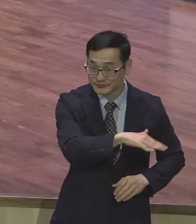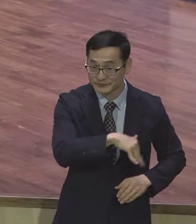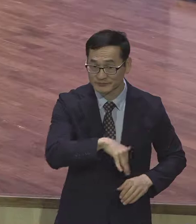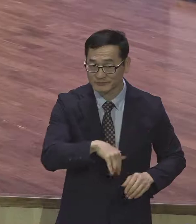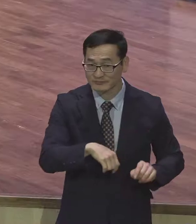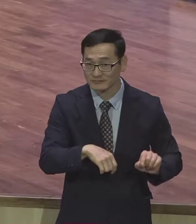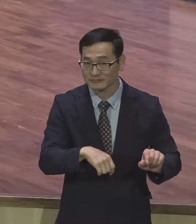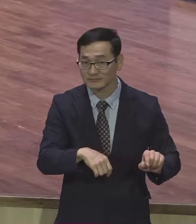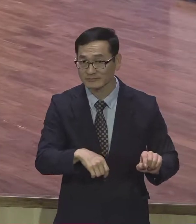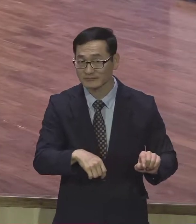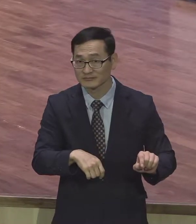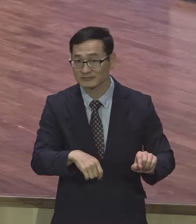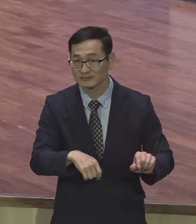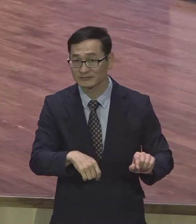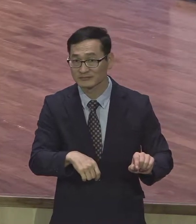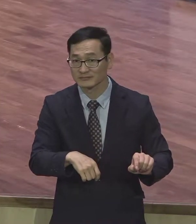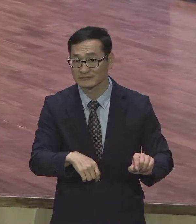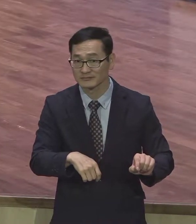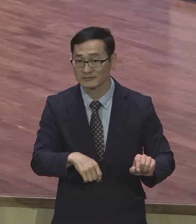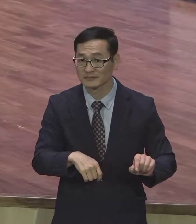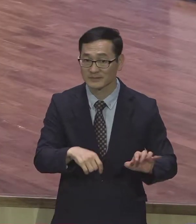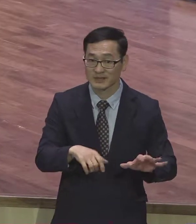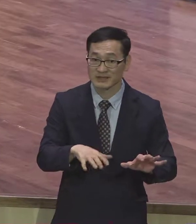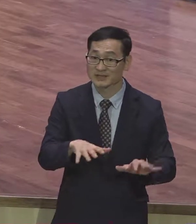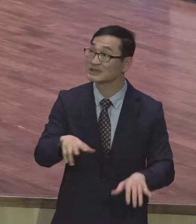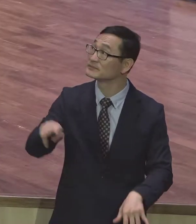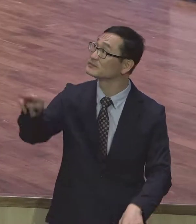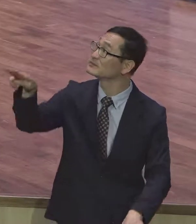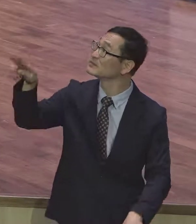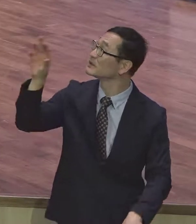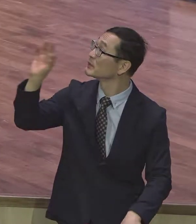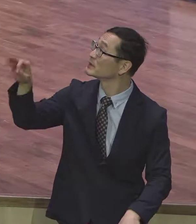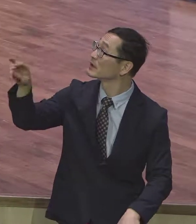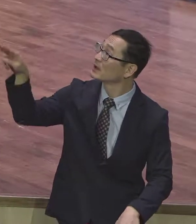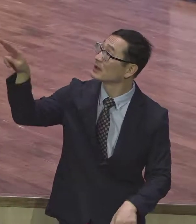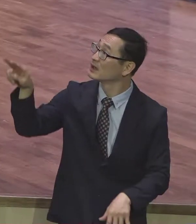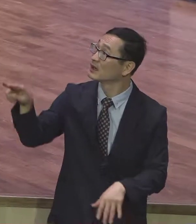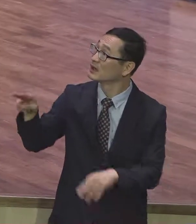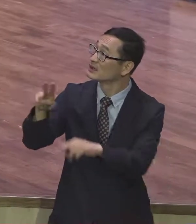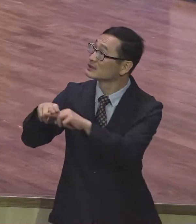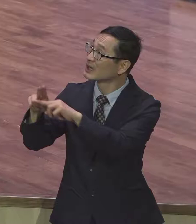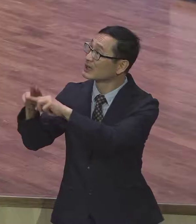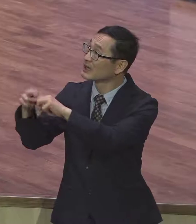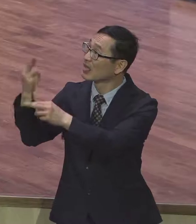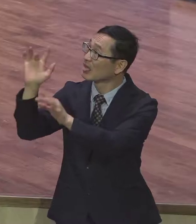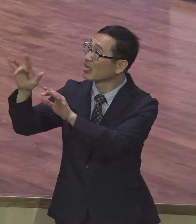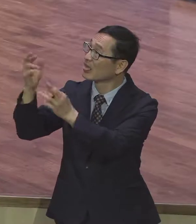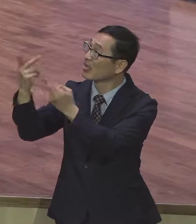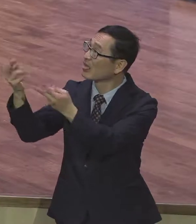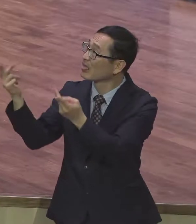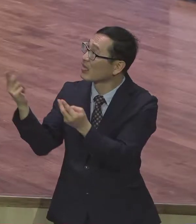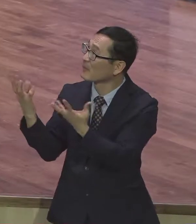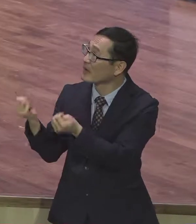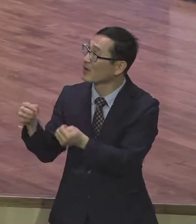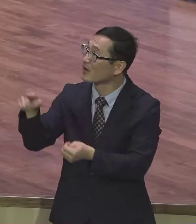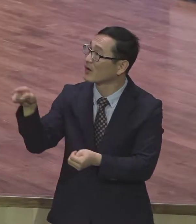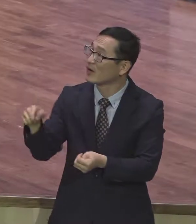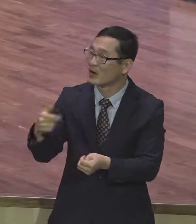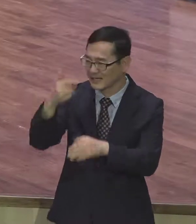조그만 저 두 칼도 못 채우고 있어 조그만 참석도 안 해 거의 다 예배 참석에 예배를 좀 드리라고 하는데 거의 참석을 안 해